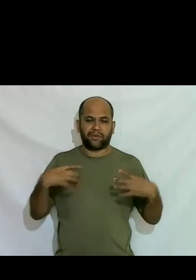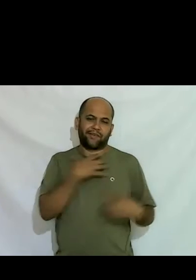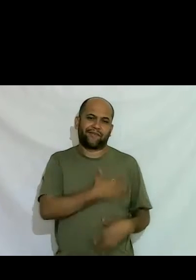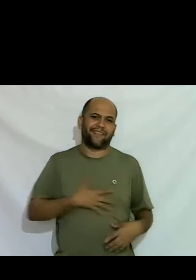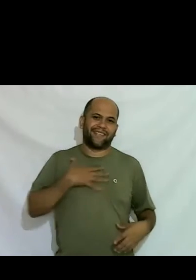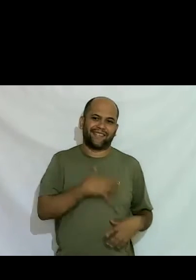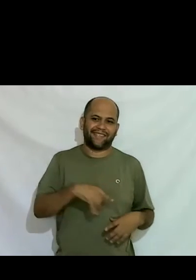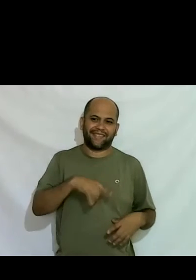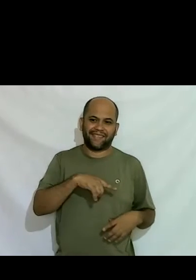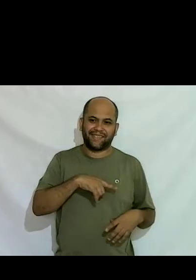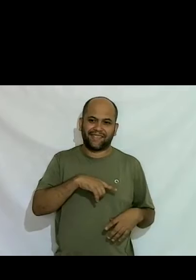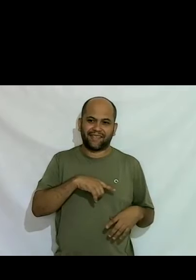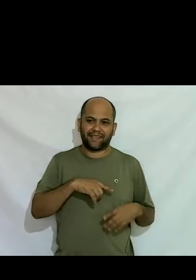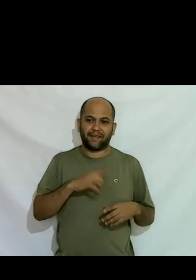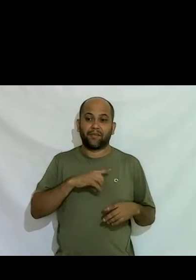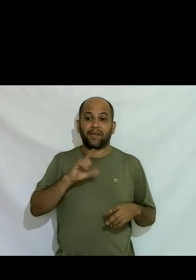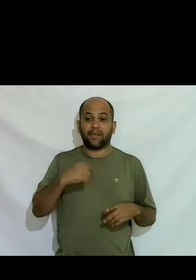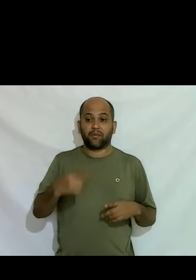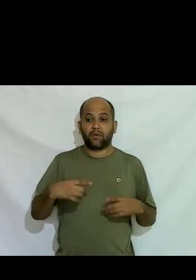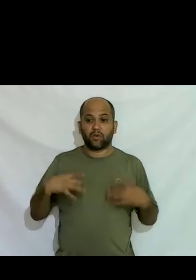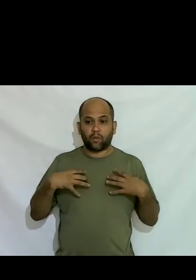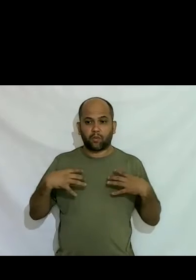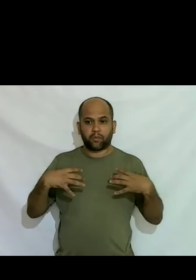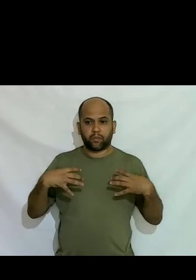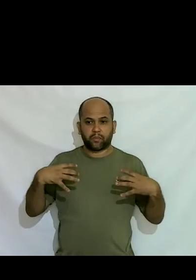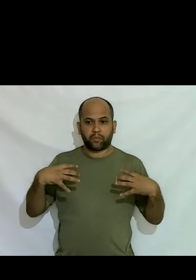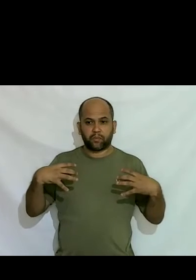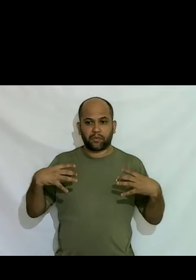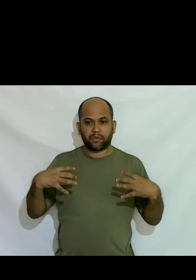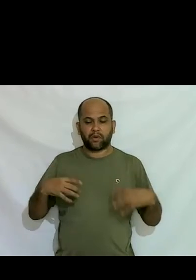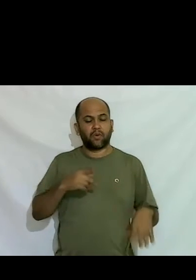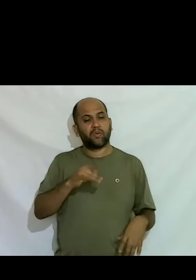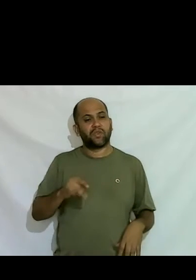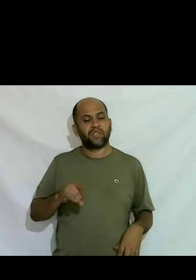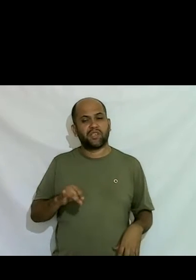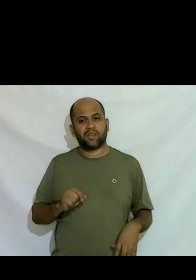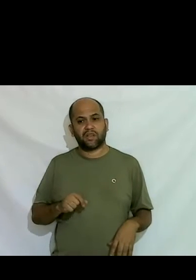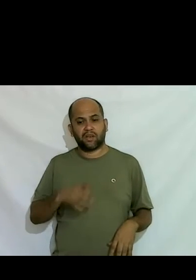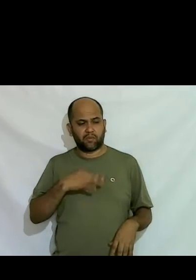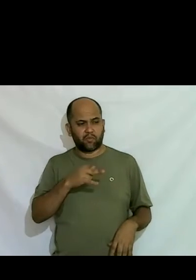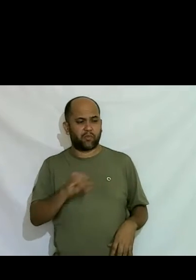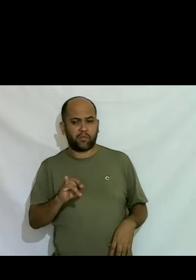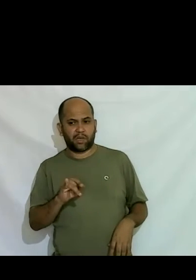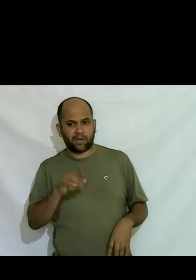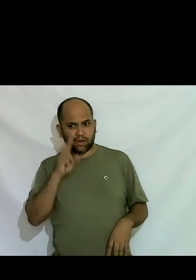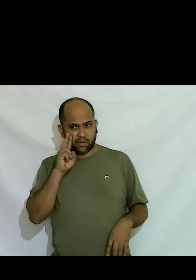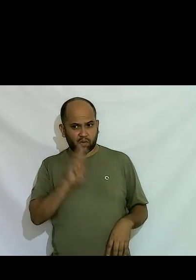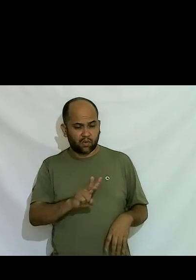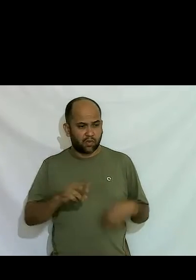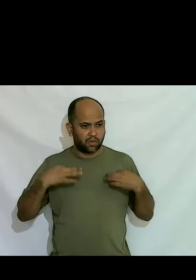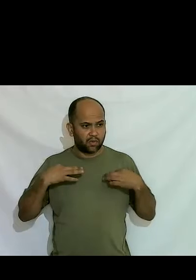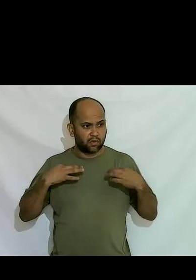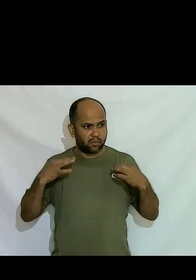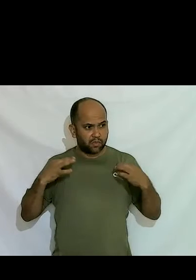e mais algum tempo meus seios crescendo crescendo um dia meu pai olhou a minha camiseta